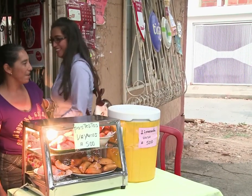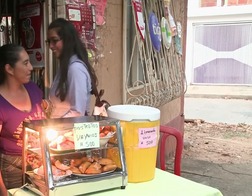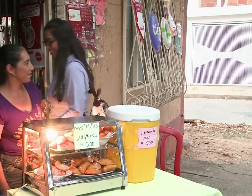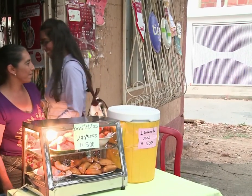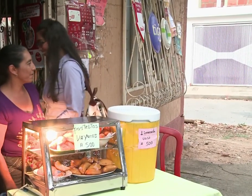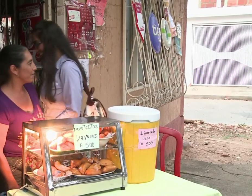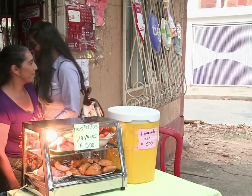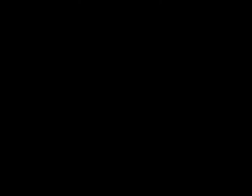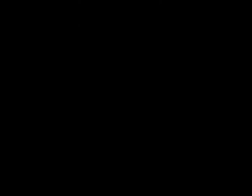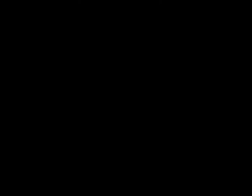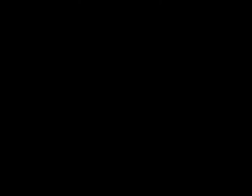Gracias. Gracias.